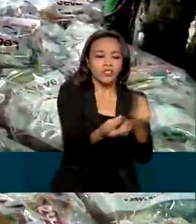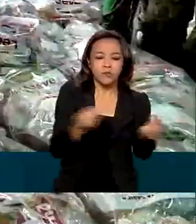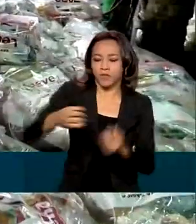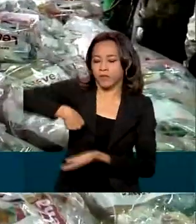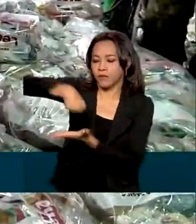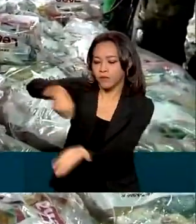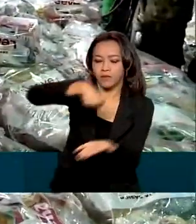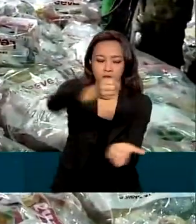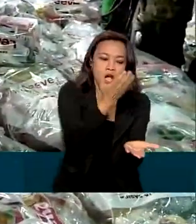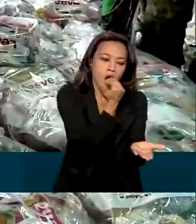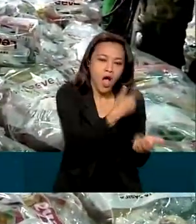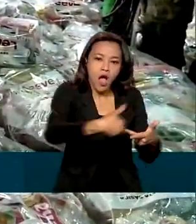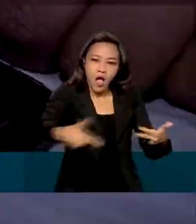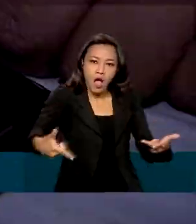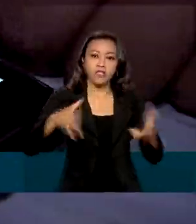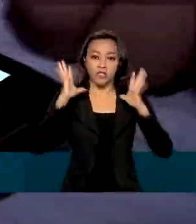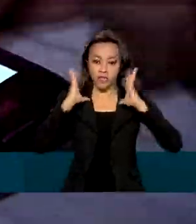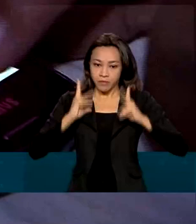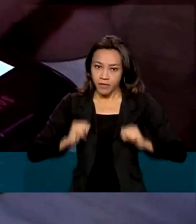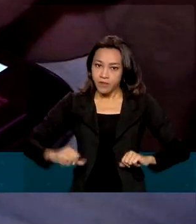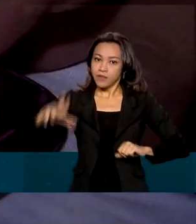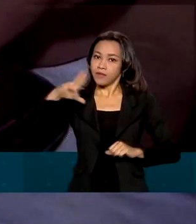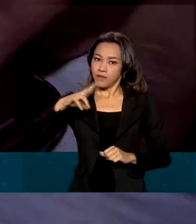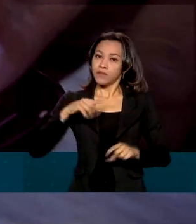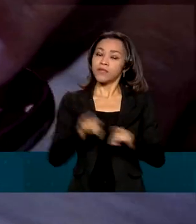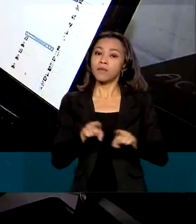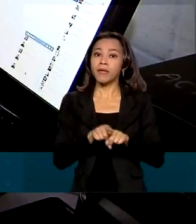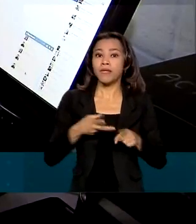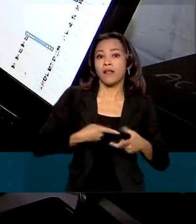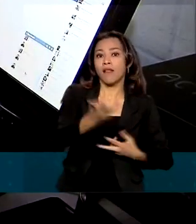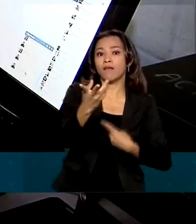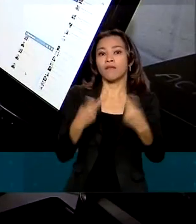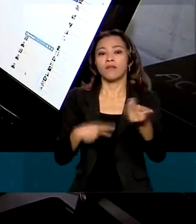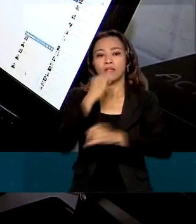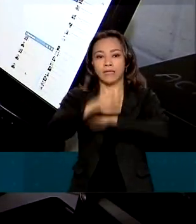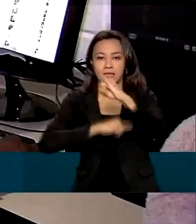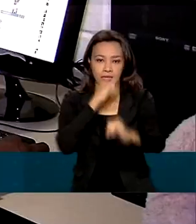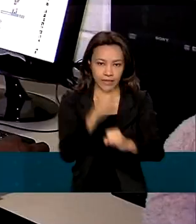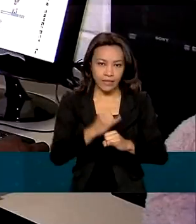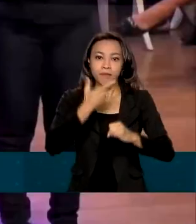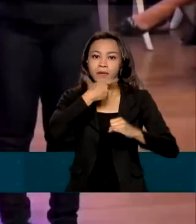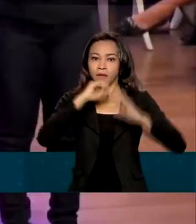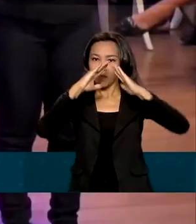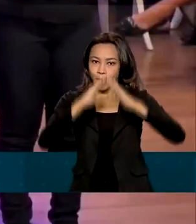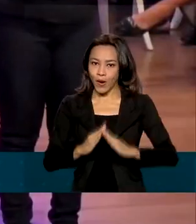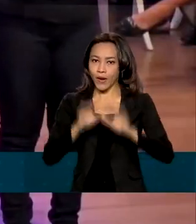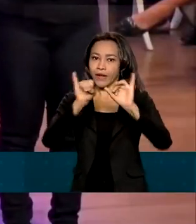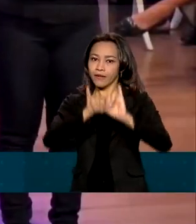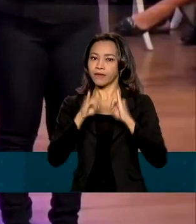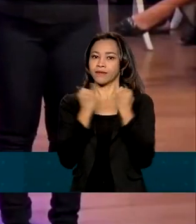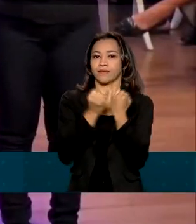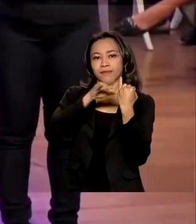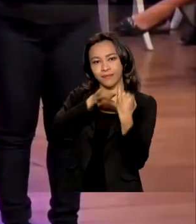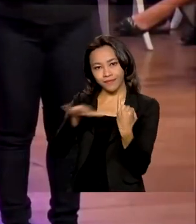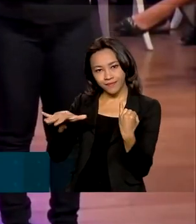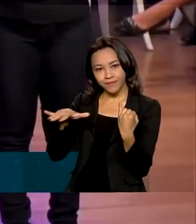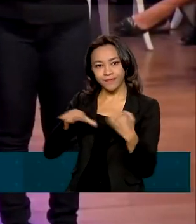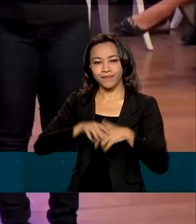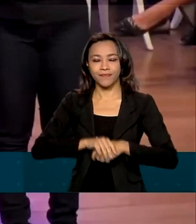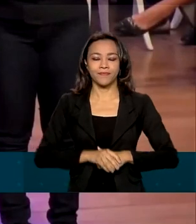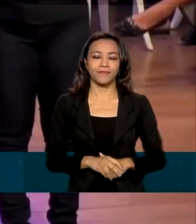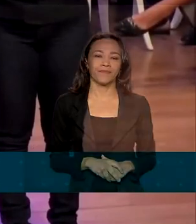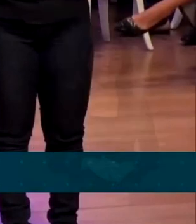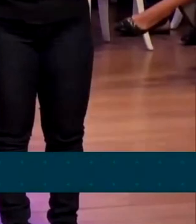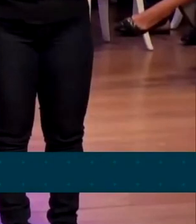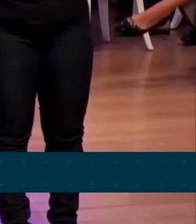básicas e kits de higiene pessoal e está levando internet aos moradores da ilha. E esse comitê gestor também